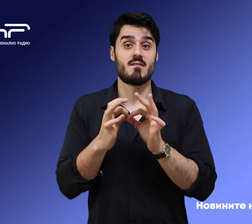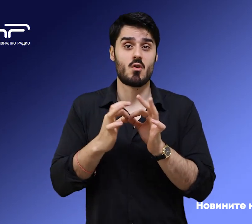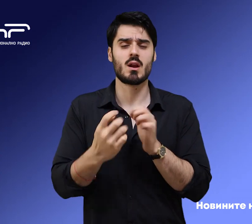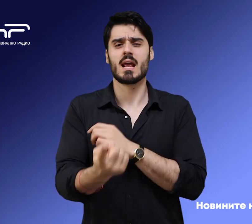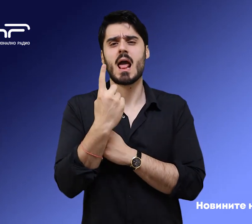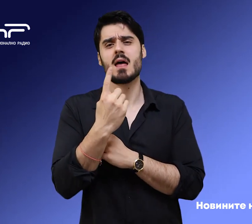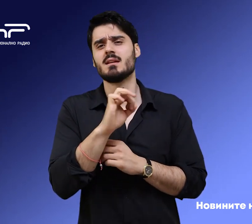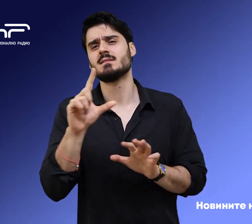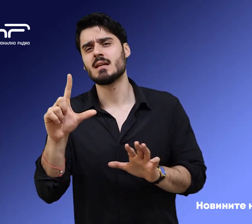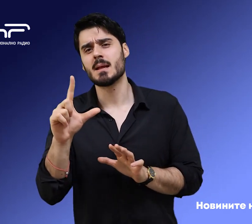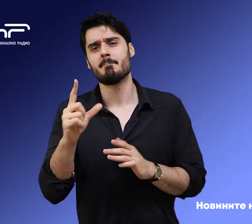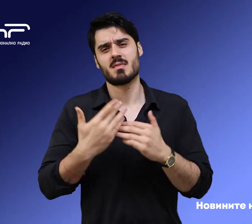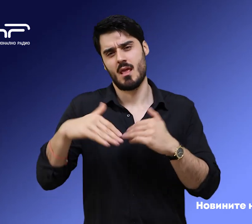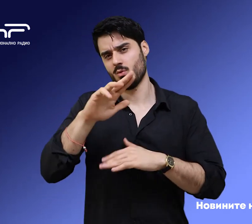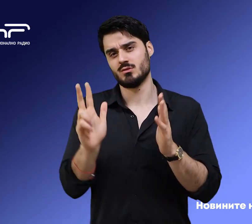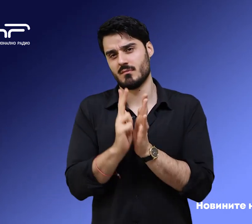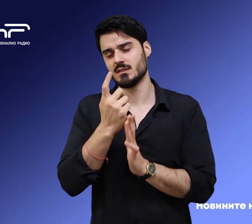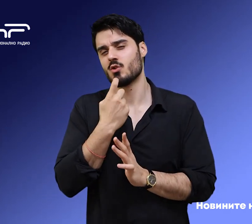1007 пълнолетни граждани от цялата страна.